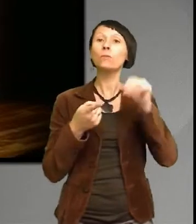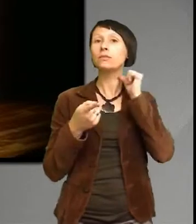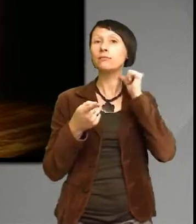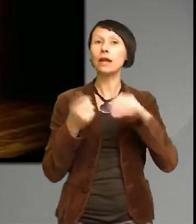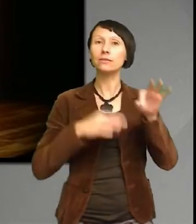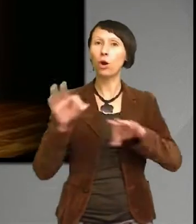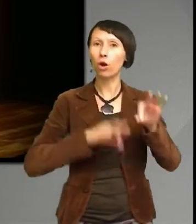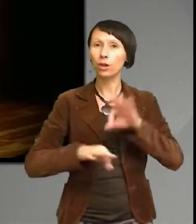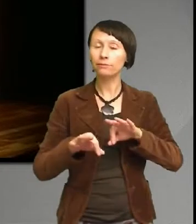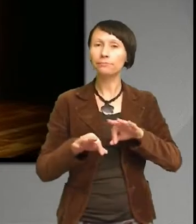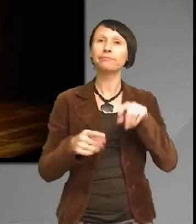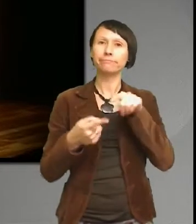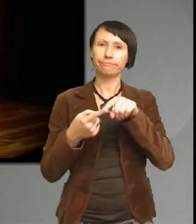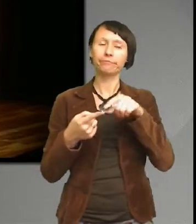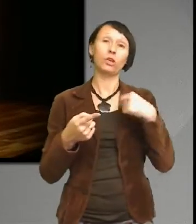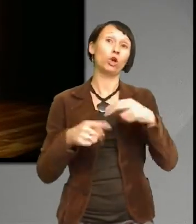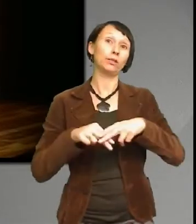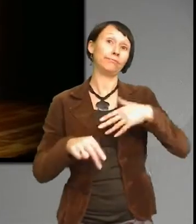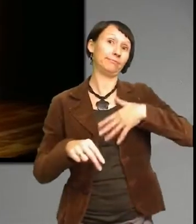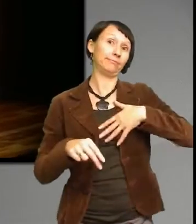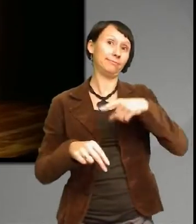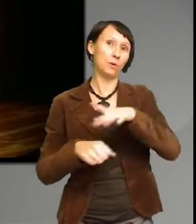är faktiskt någonting som intresserat mig i snart tre år